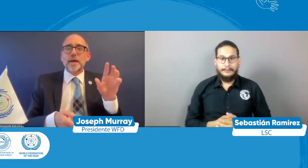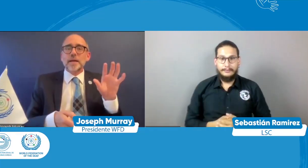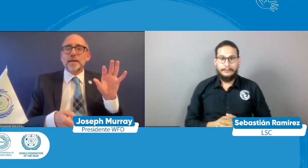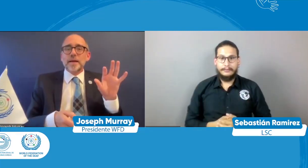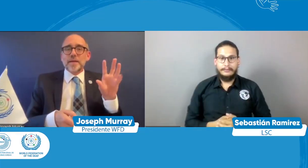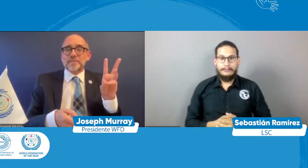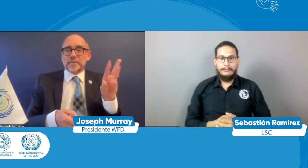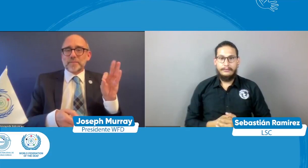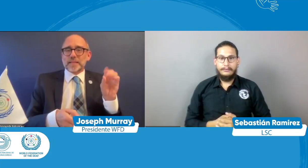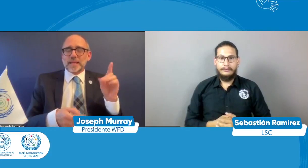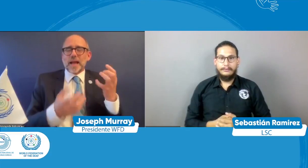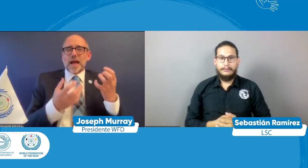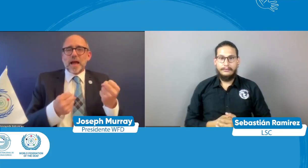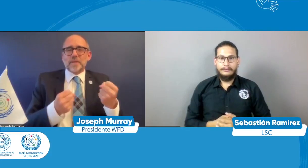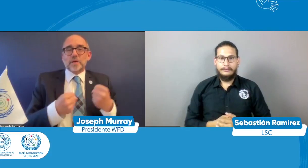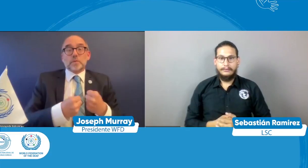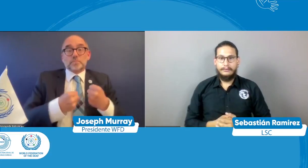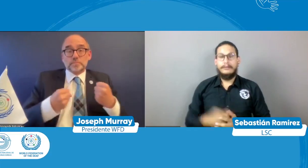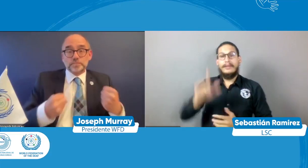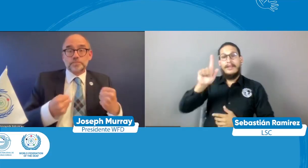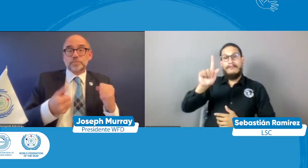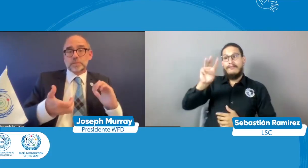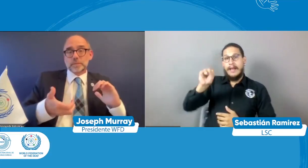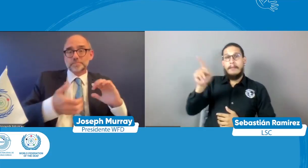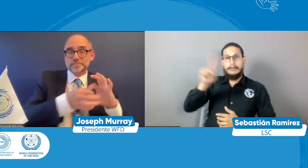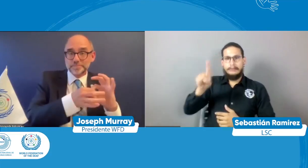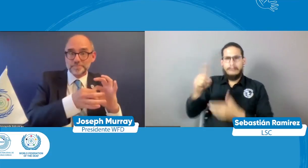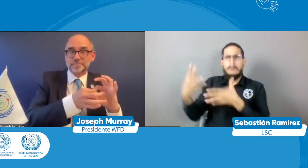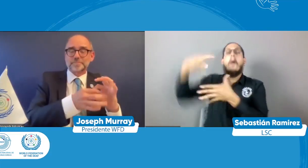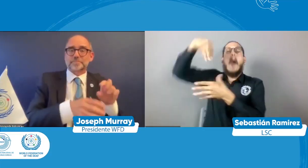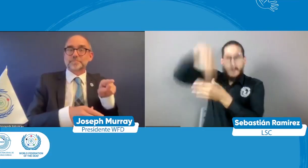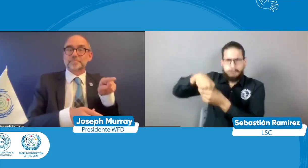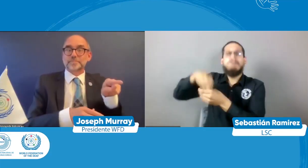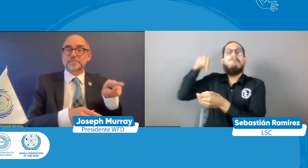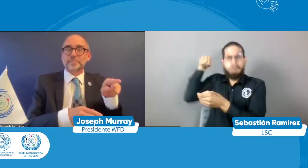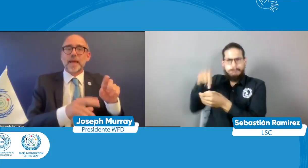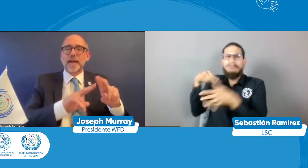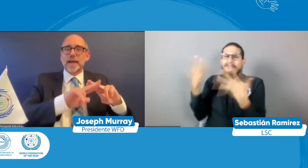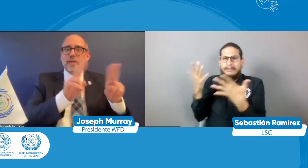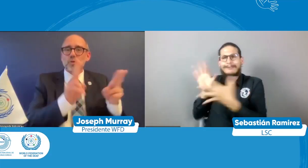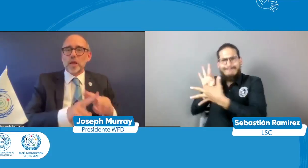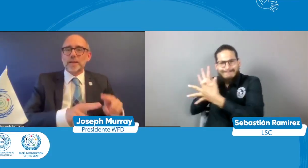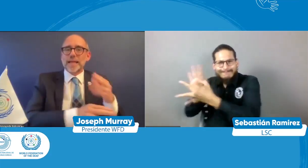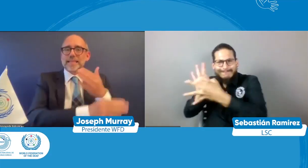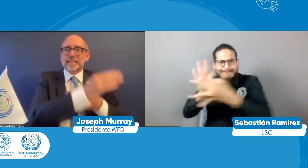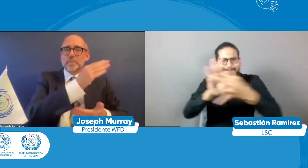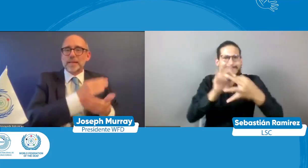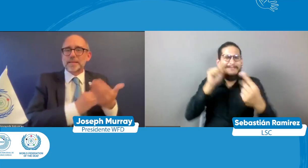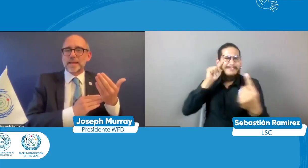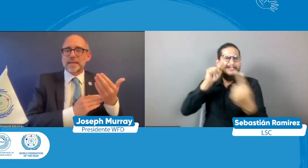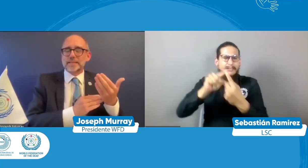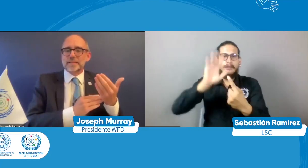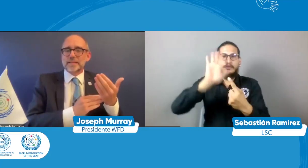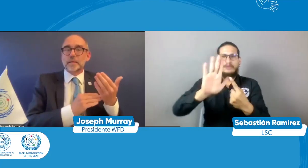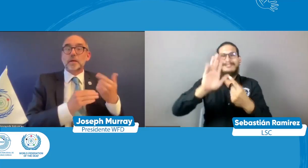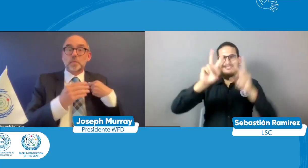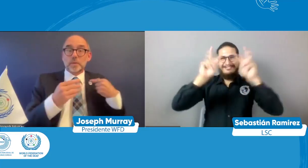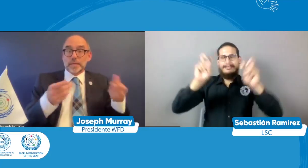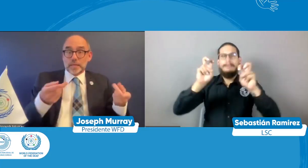y esto pues precisamente es lo que la WFD ha venido trabajando y quiere mostrar